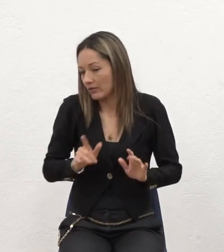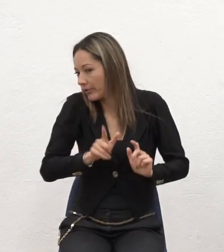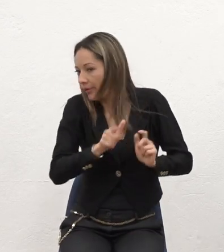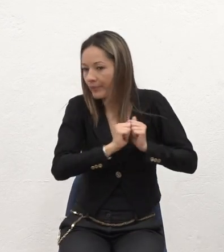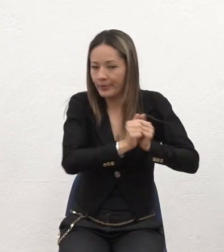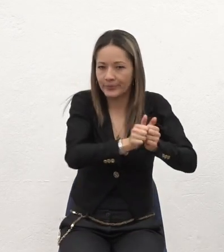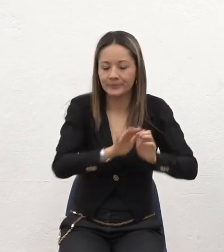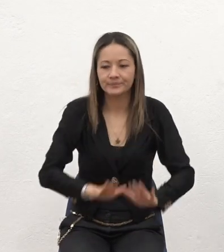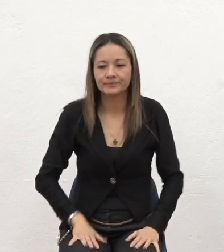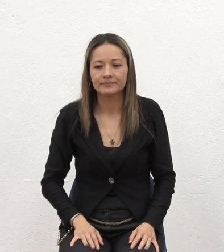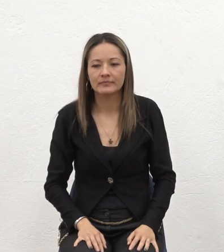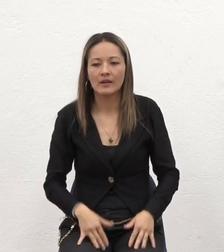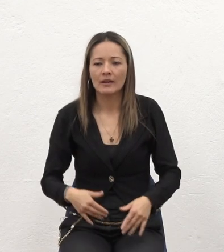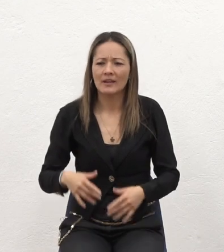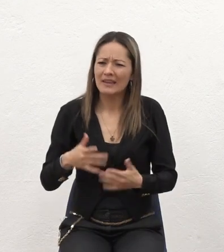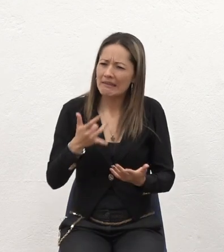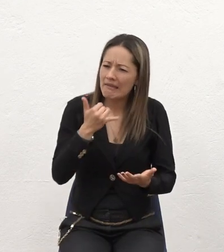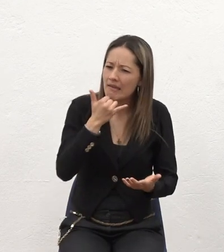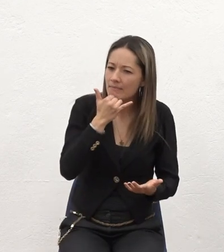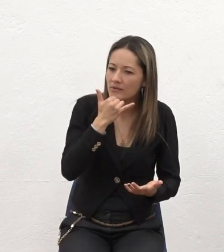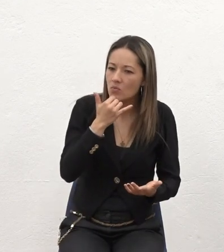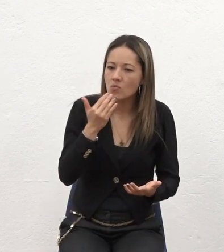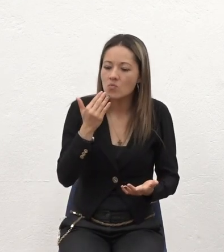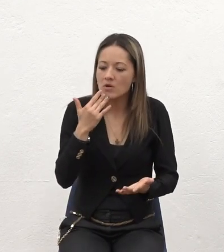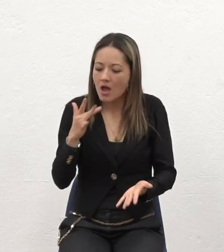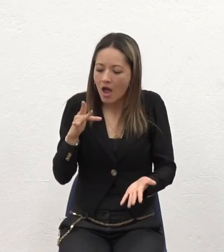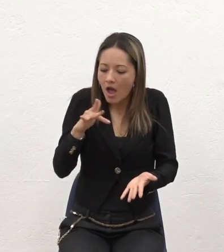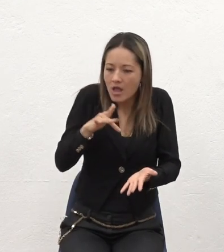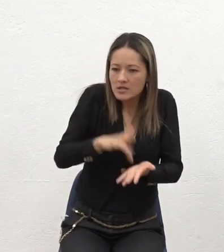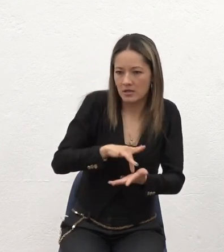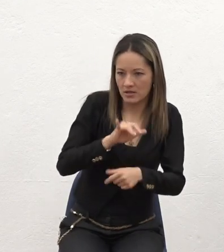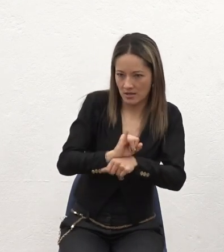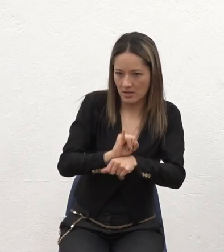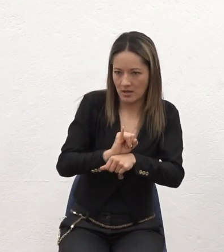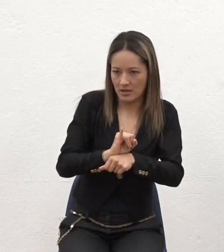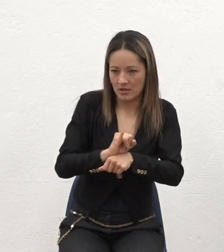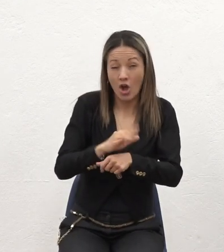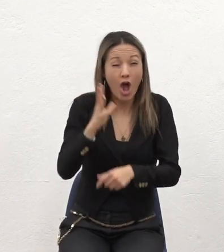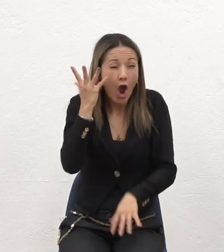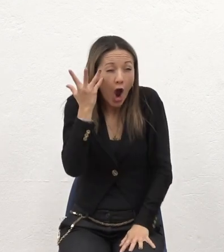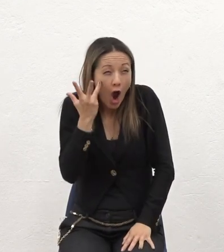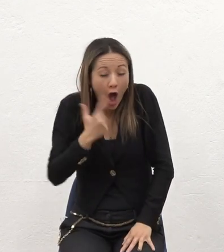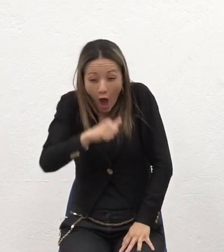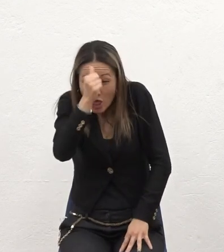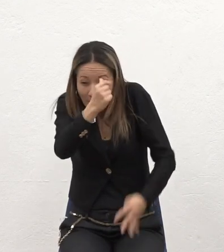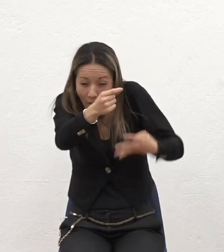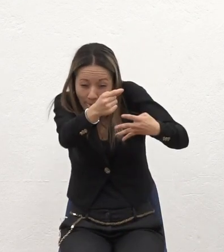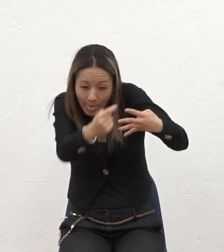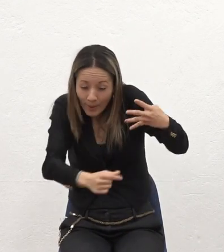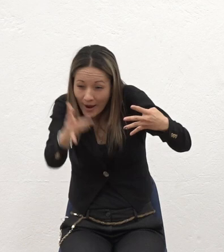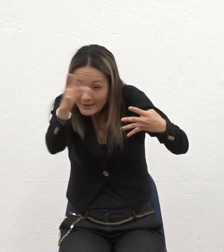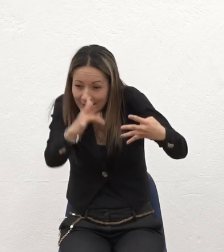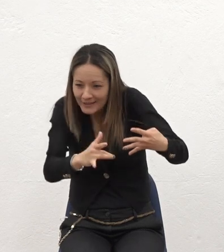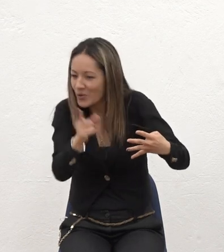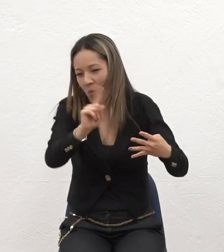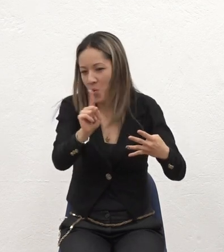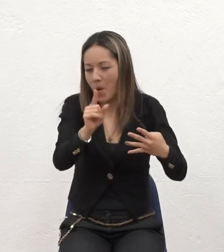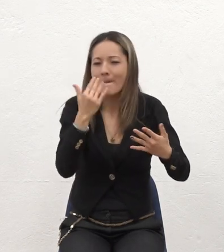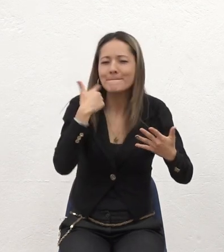Y empezó a pasar Algo muy extraño Que cada vez Que yo venía A la iglesia Porque pues si no Era todos los domingos Que yo venía Pero cada vez Que yo venía A la